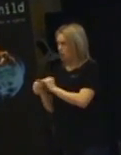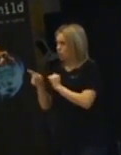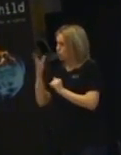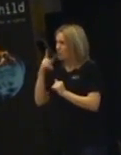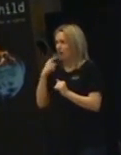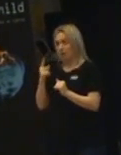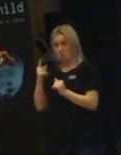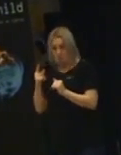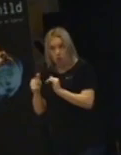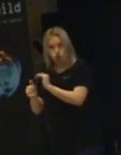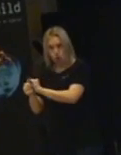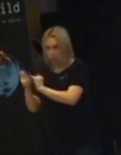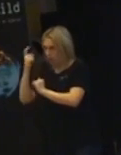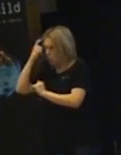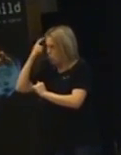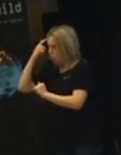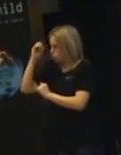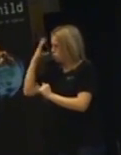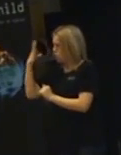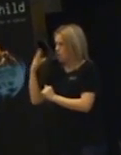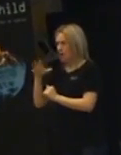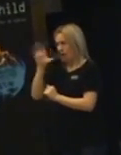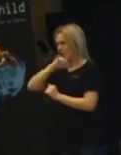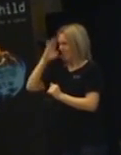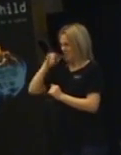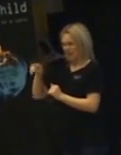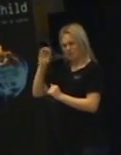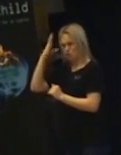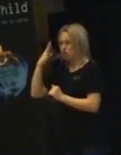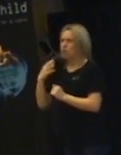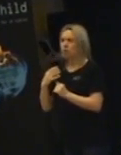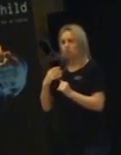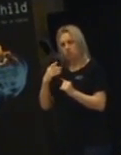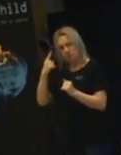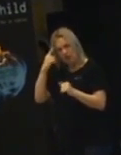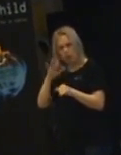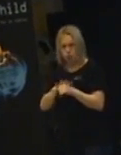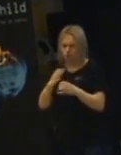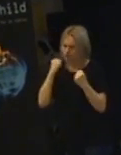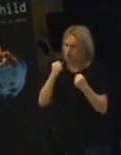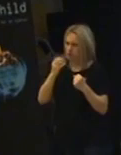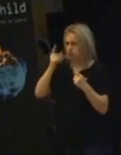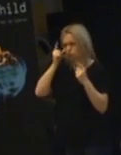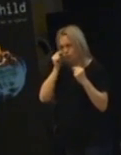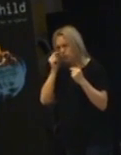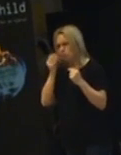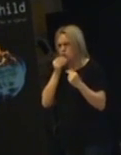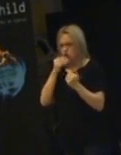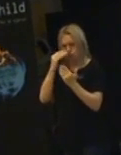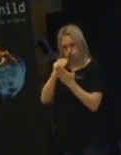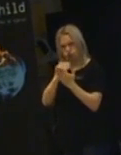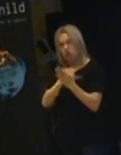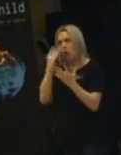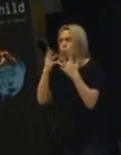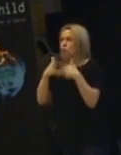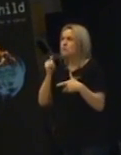Det är ingen barn som ifrågasätter det. Alla vet ju att han är värsta smart åt. Det är viktigt med sömn och mat. När ställer vi in det? Vilka